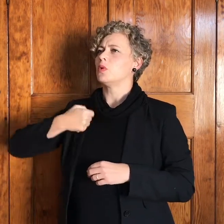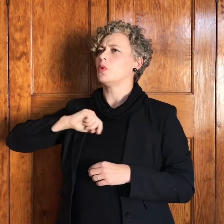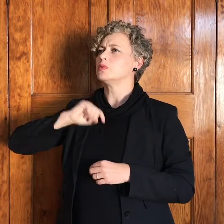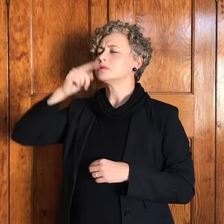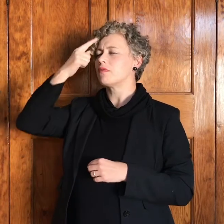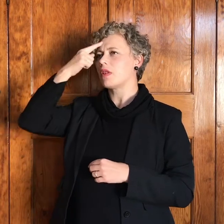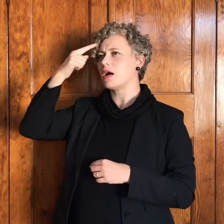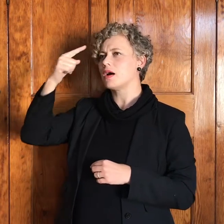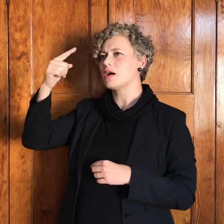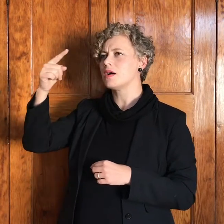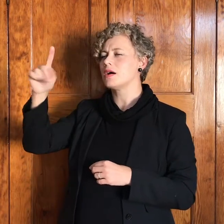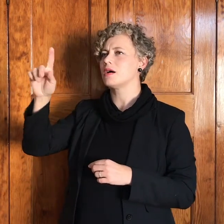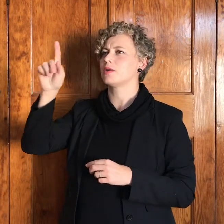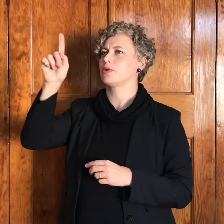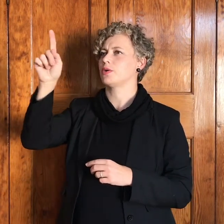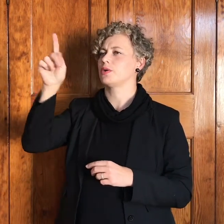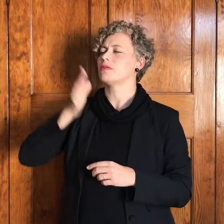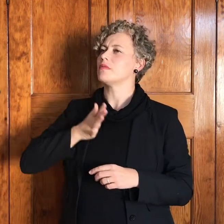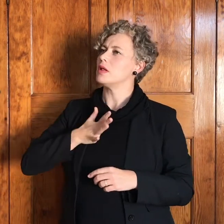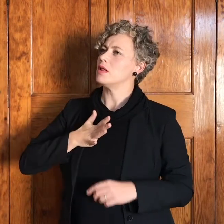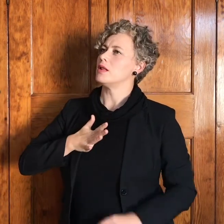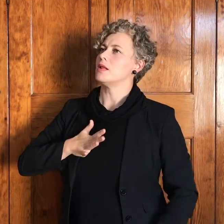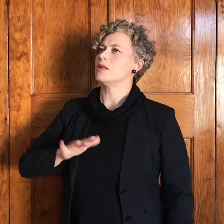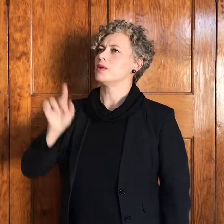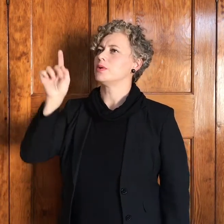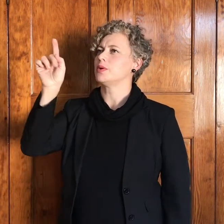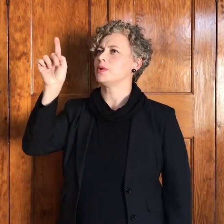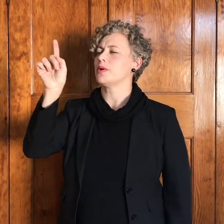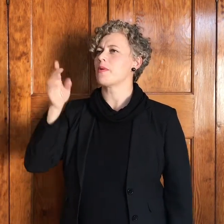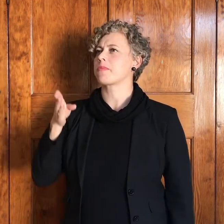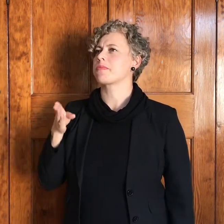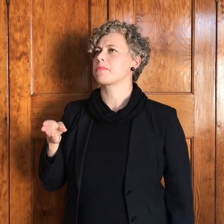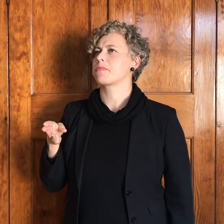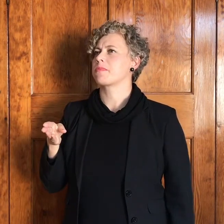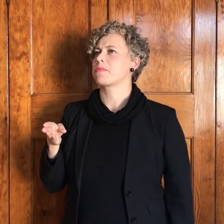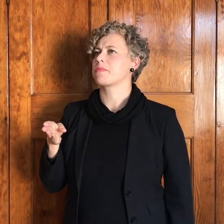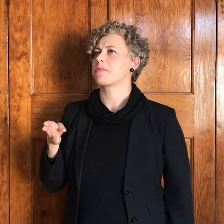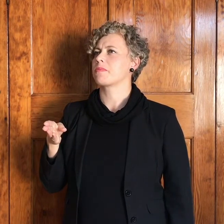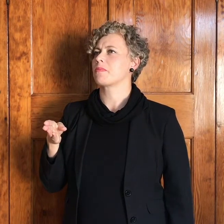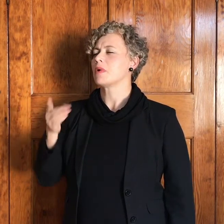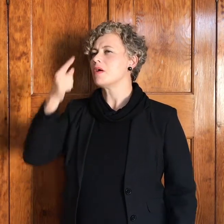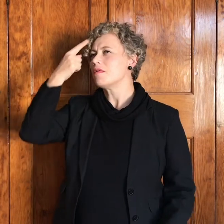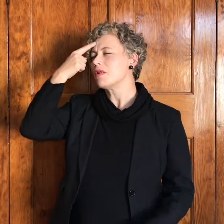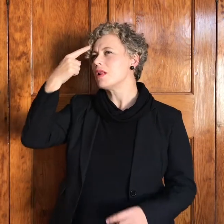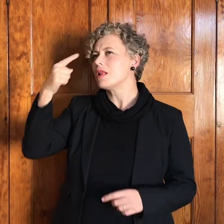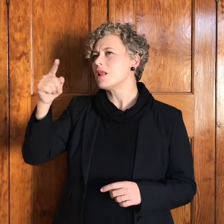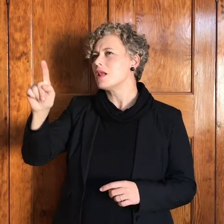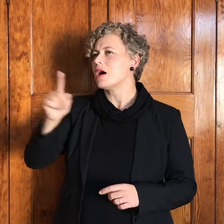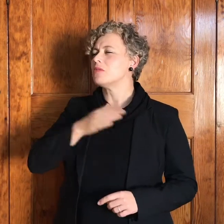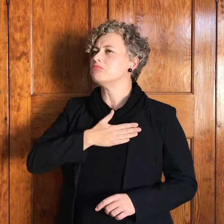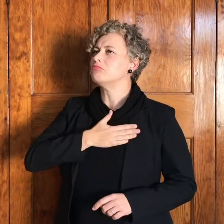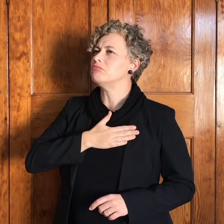een hunkering na U, die Ewige, een verlange wat ons nooit loslaat nie.